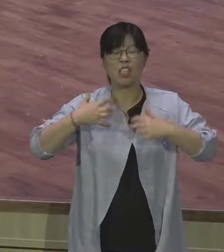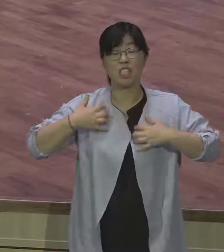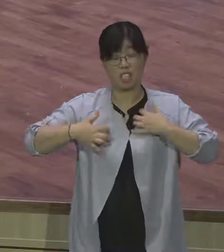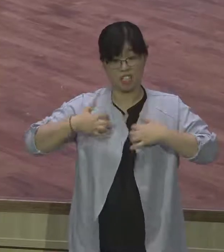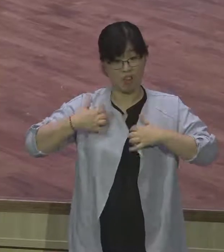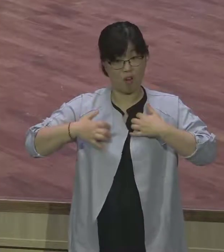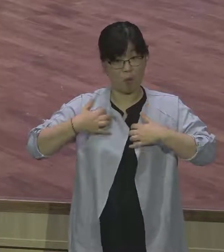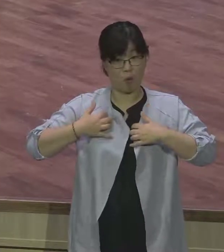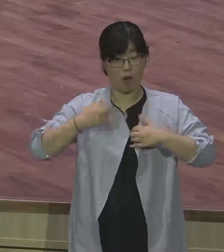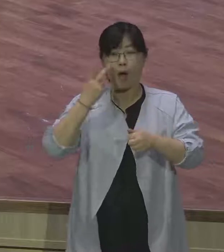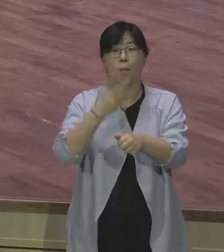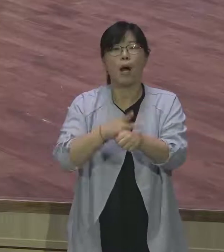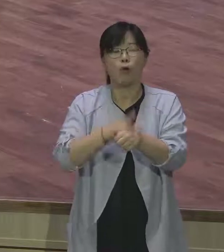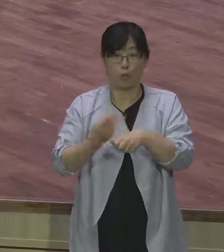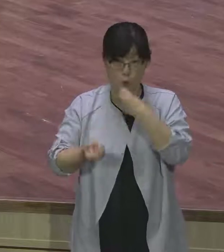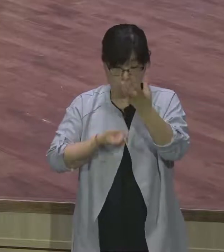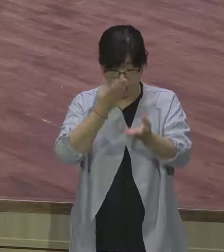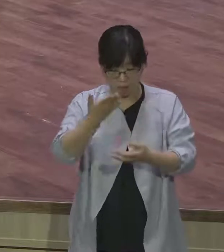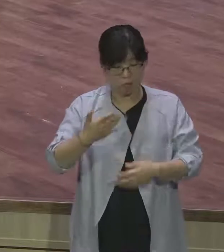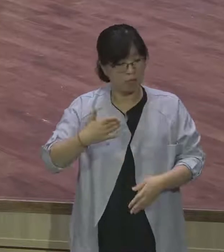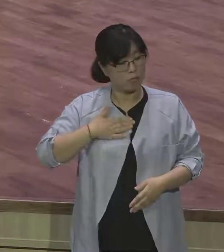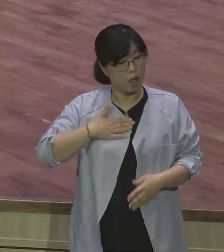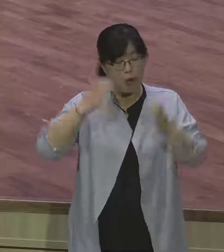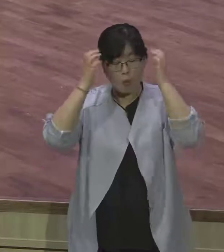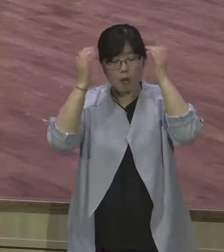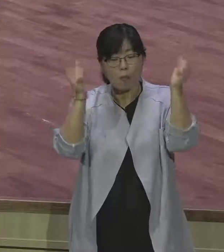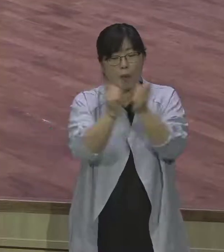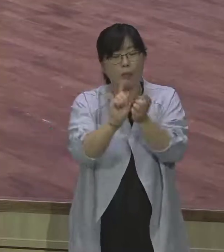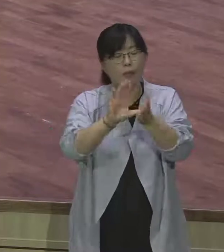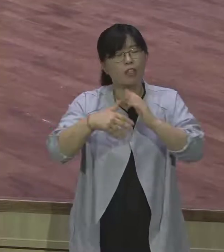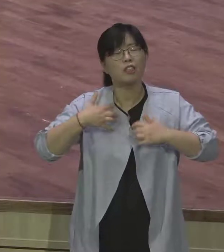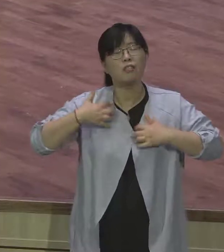중에도 절거워하나니. 이는 환란은 뭐예요? 인내를.